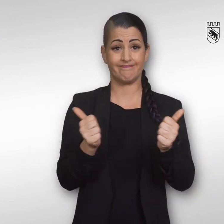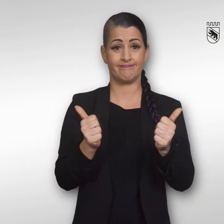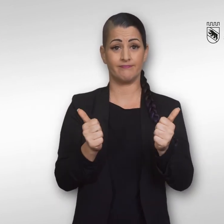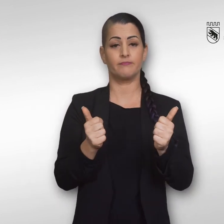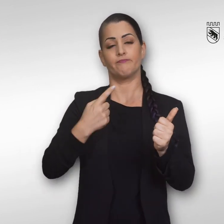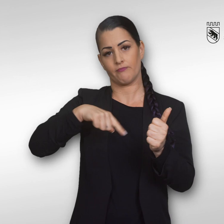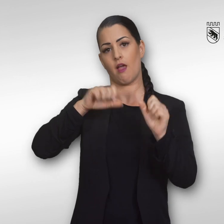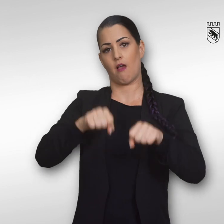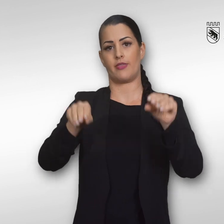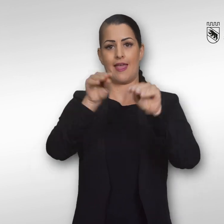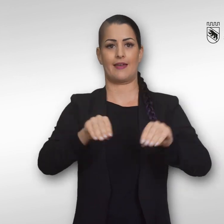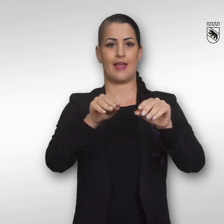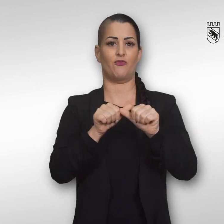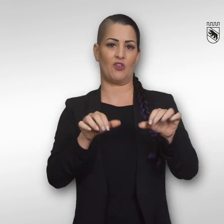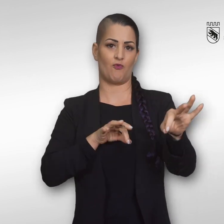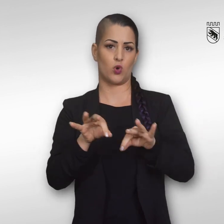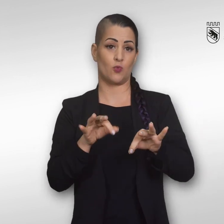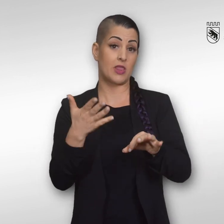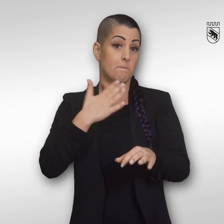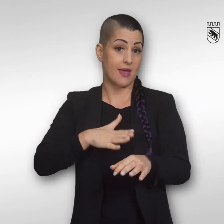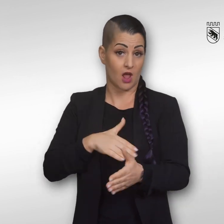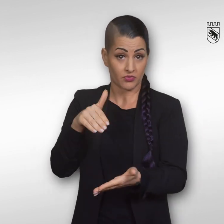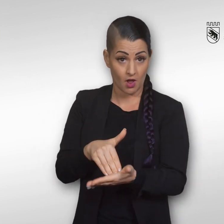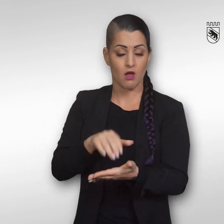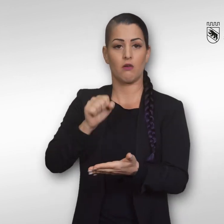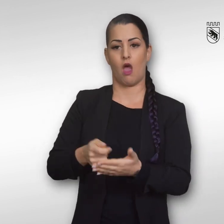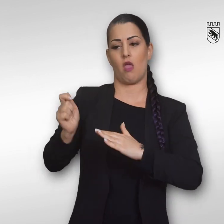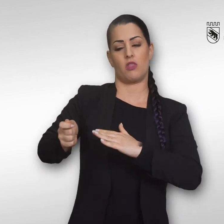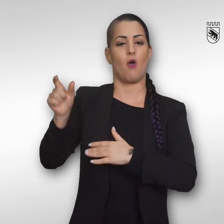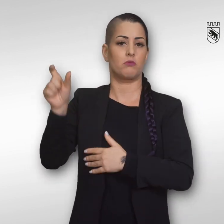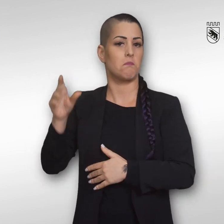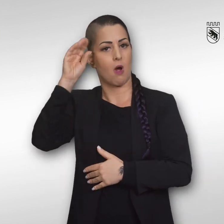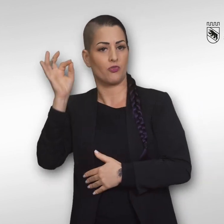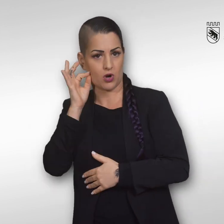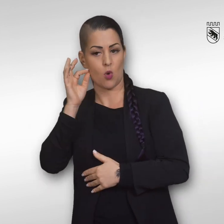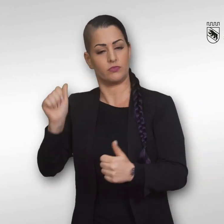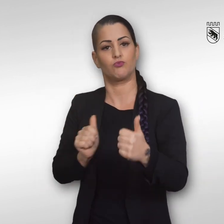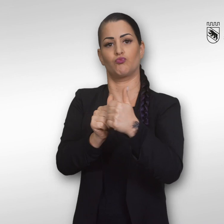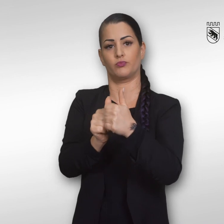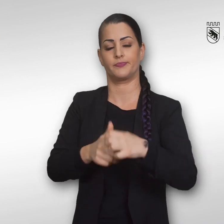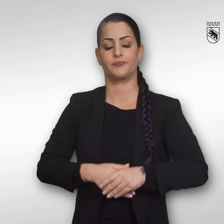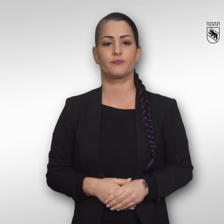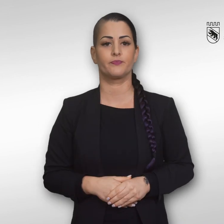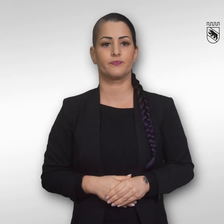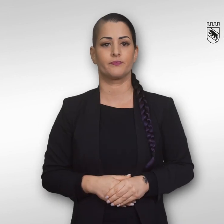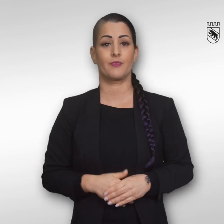sich trennen? Wir können Ihnen erklären, wie das funktioniert und Sie bei Bedarf zu einer Anwältin, einem Anwalt begleiten.